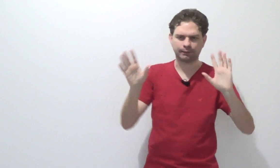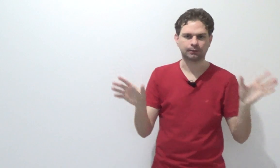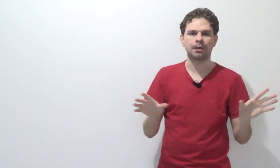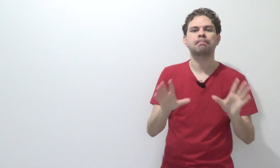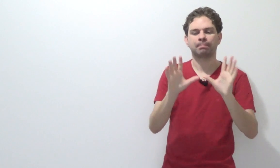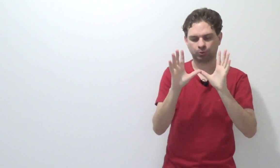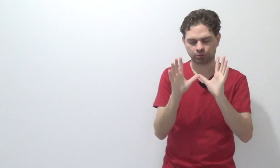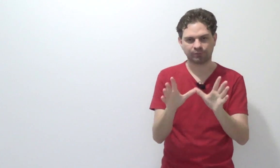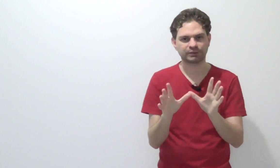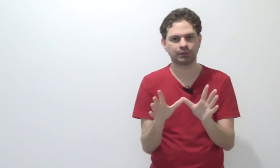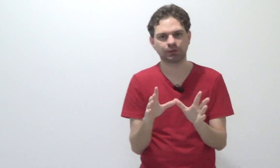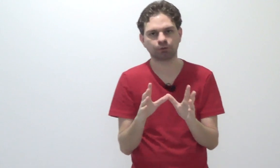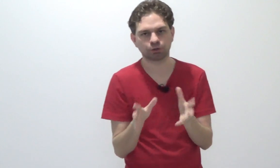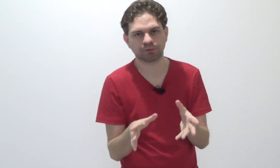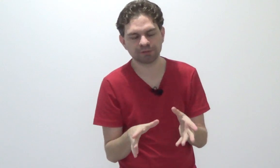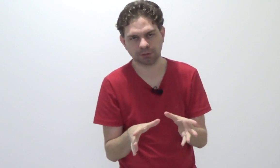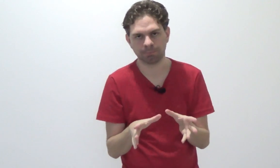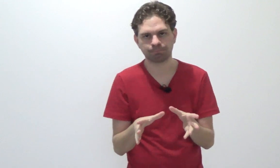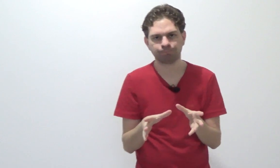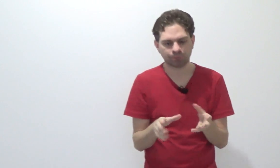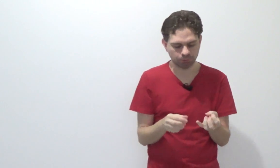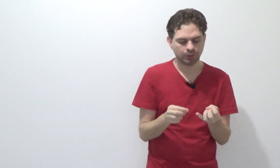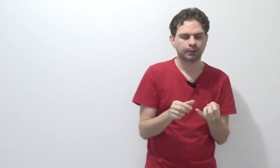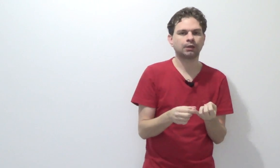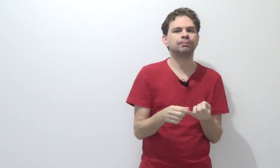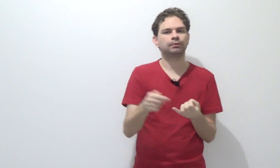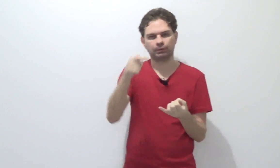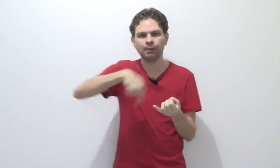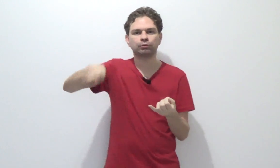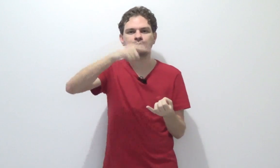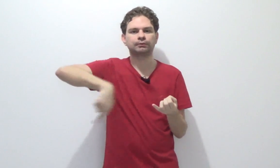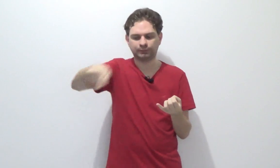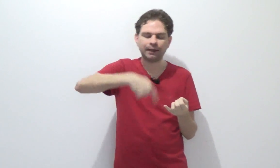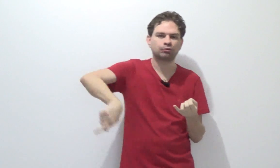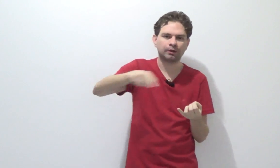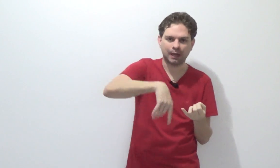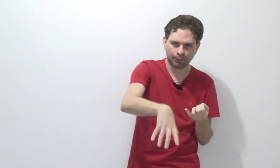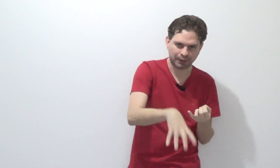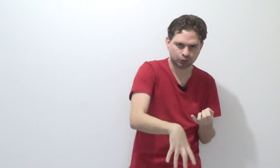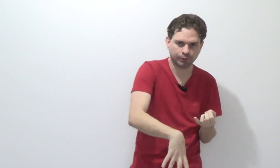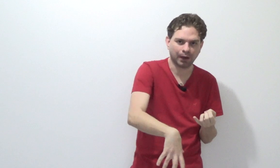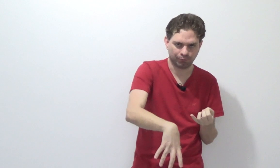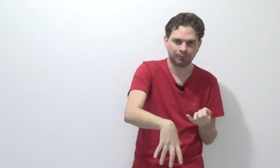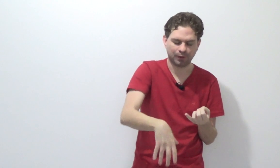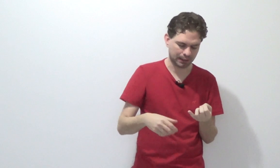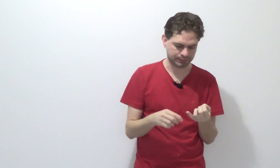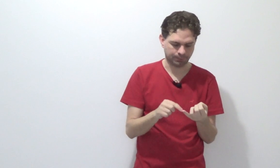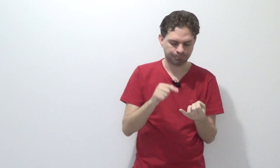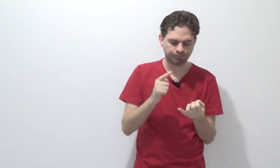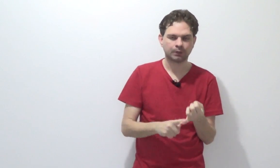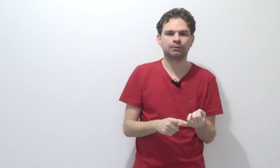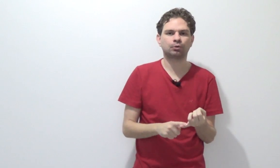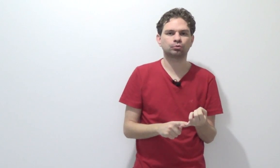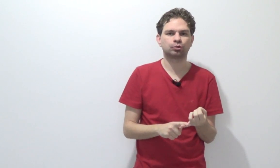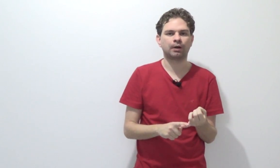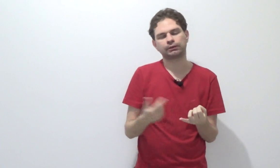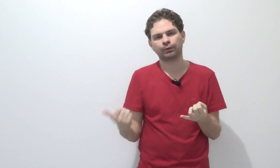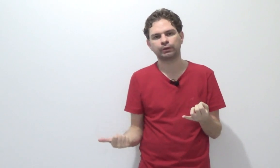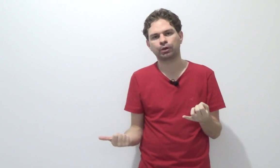nada, tá? Eu tô só facilitando a nossa visão. Então, crime âmbito territorial nacional, vamos falar assim. Crime consumado, teoria do